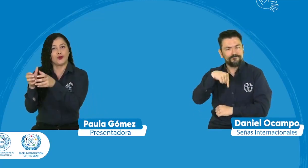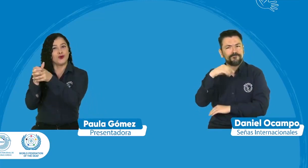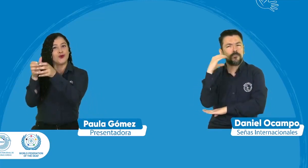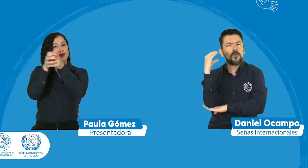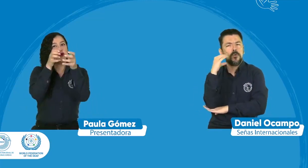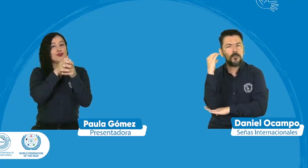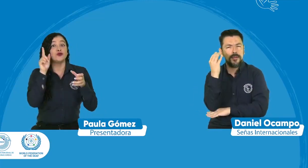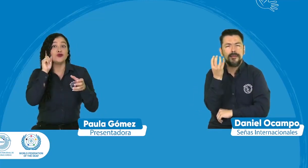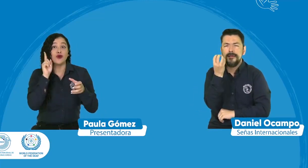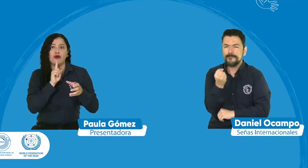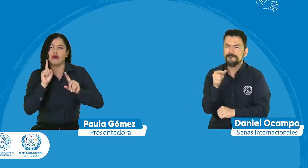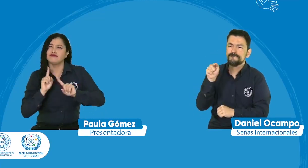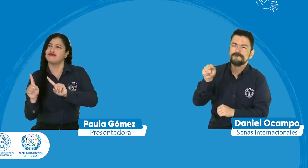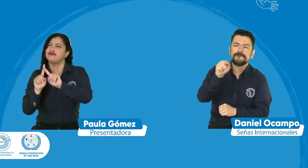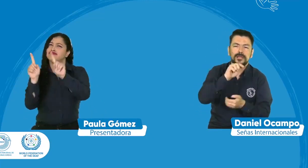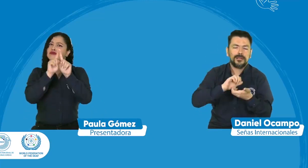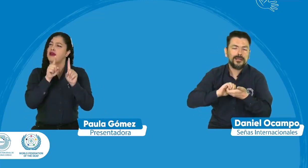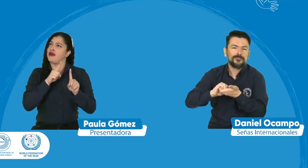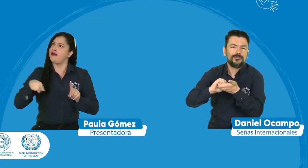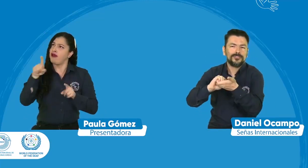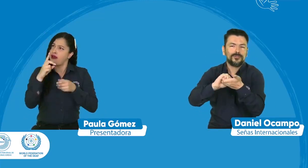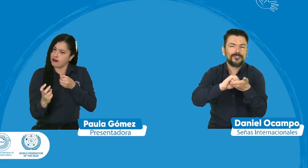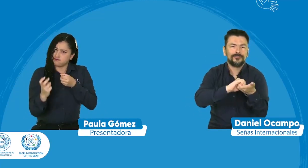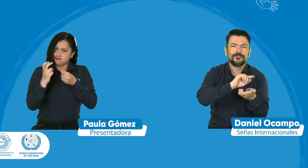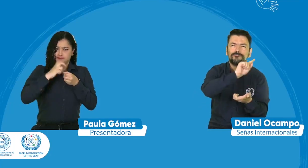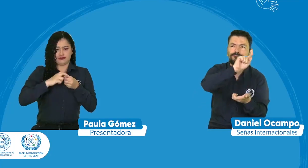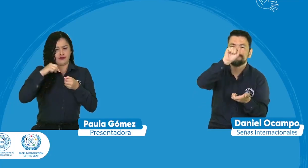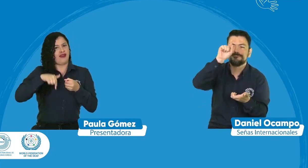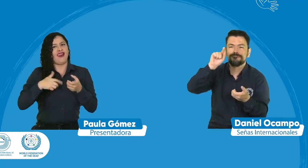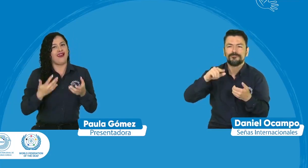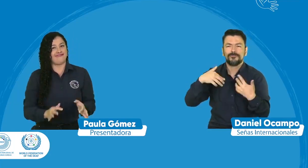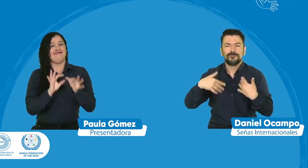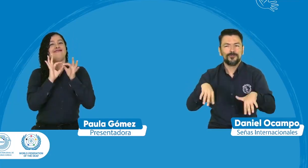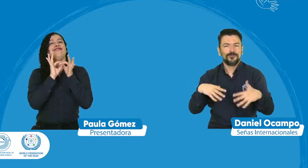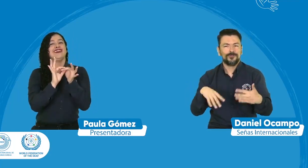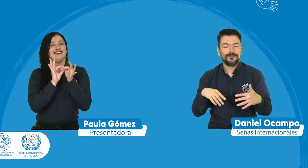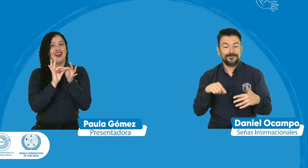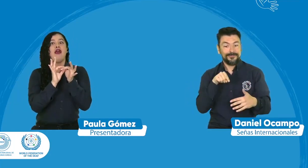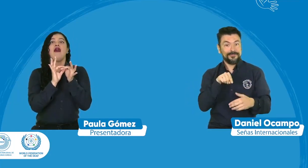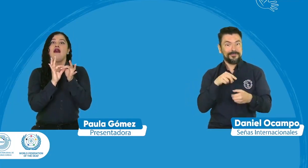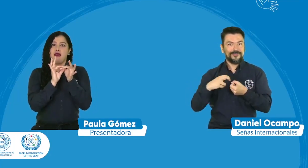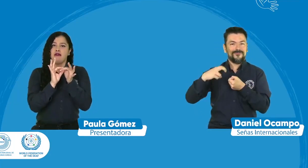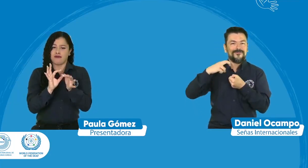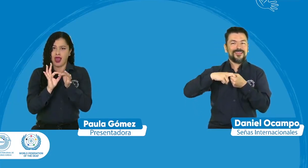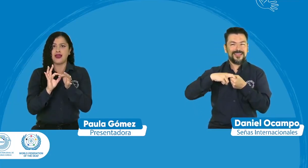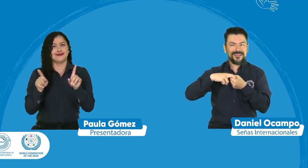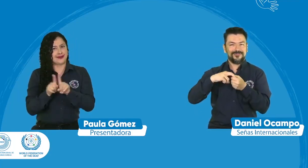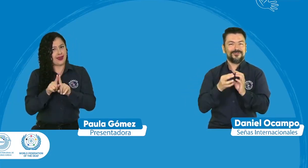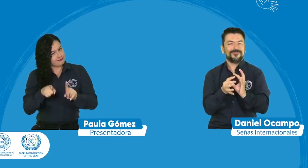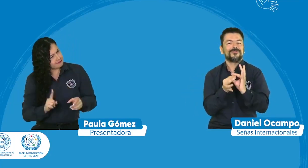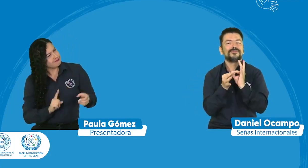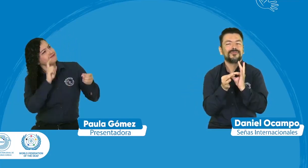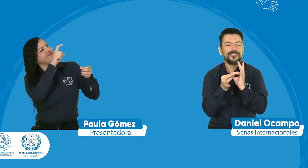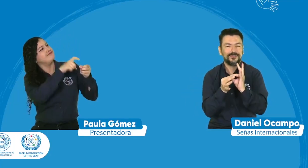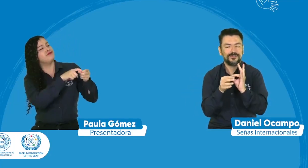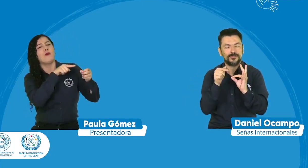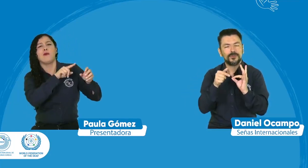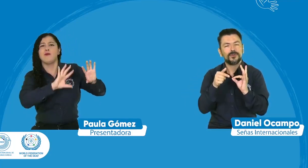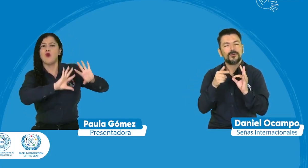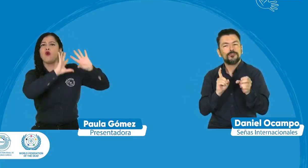nosotros vemos que las personas sordas en Colombia pues están asociadas y están afiliadas a FENASCOL y a su